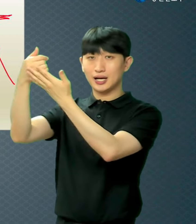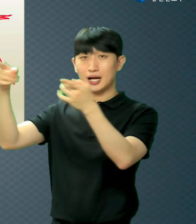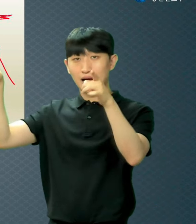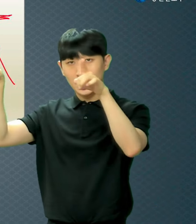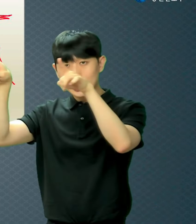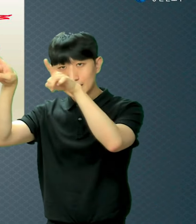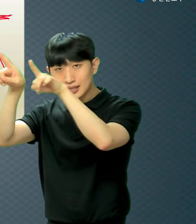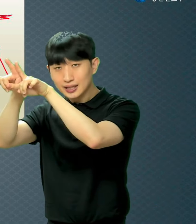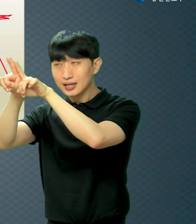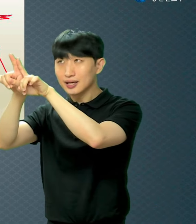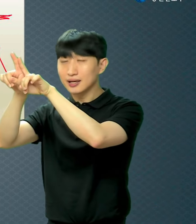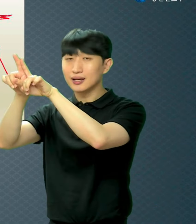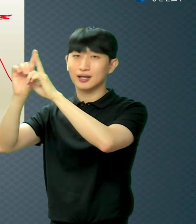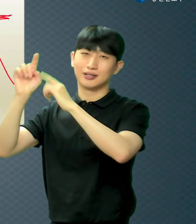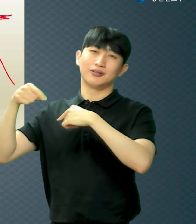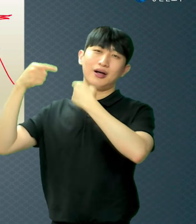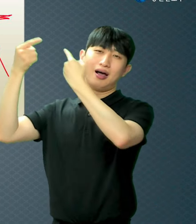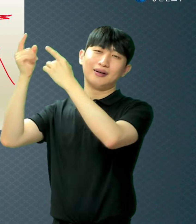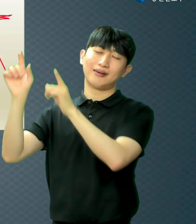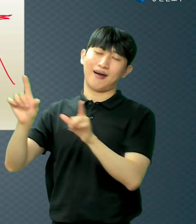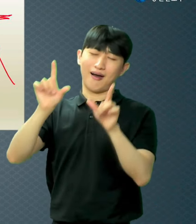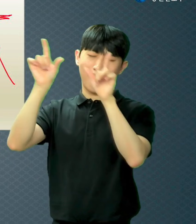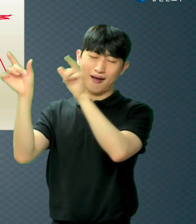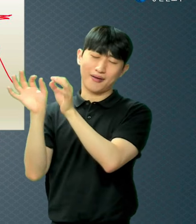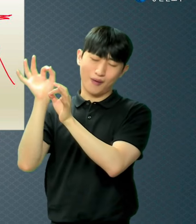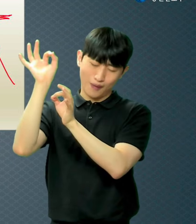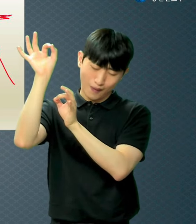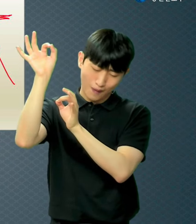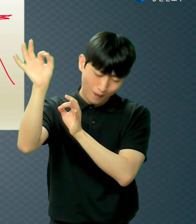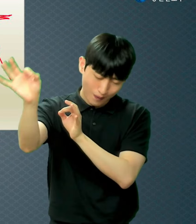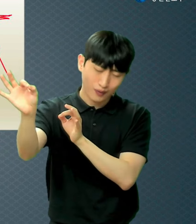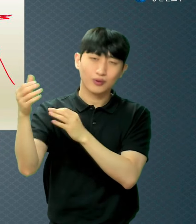수 있는 영생을 주시려고 하는 거예요